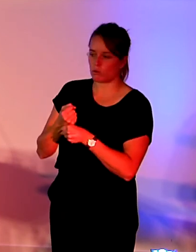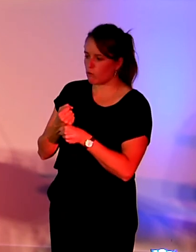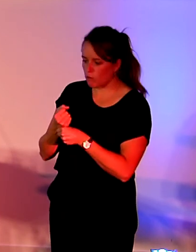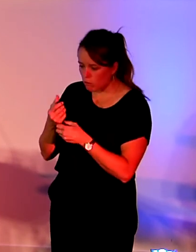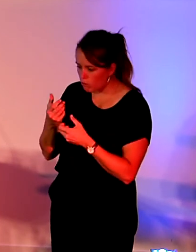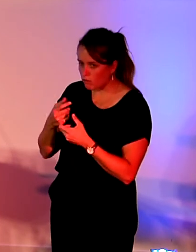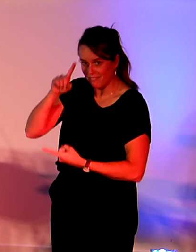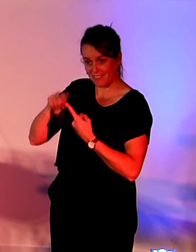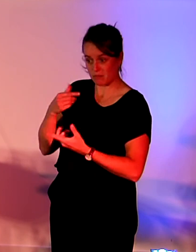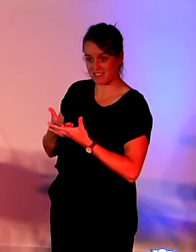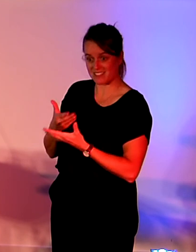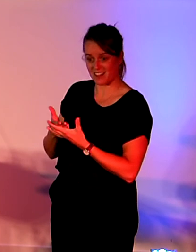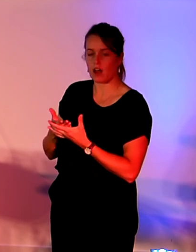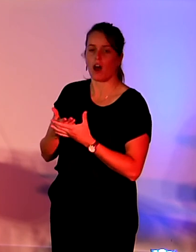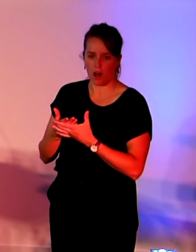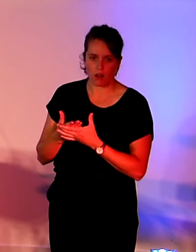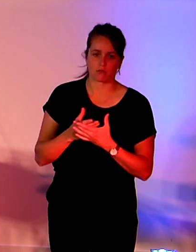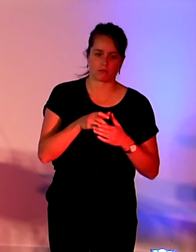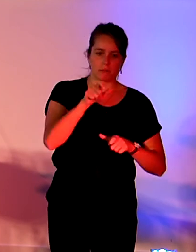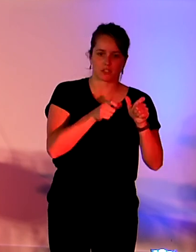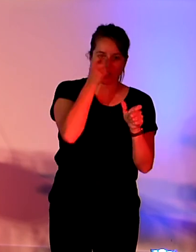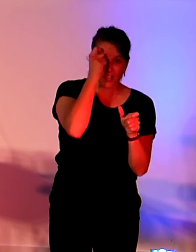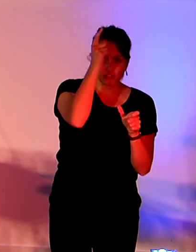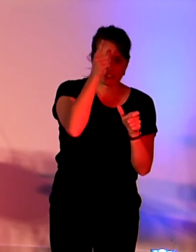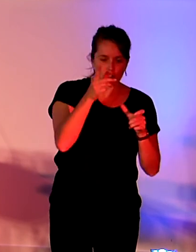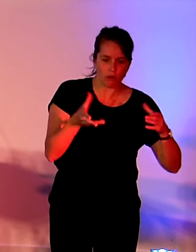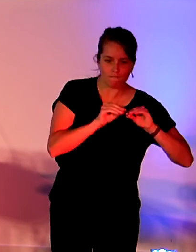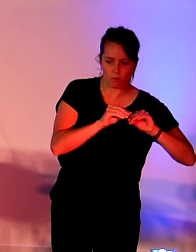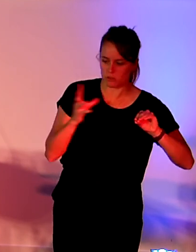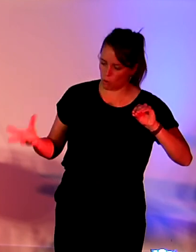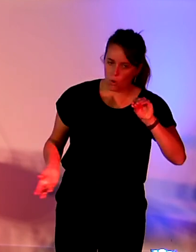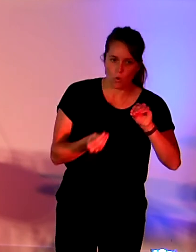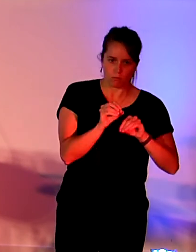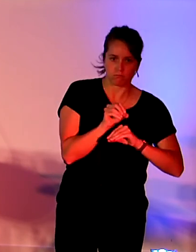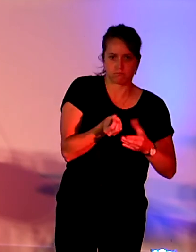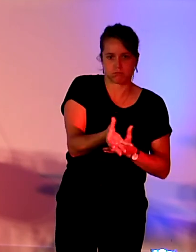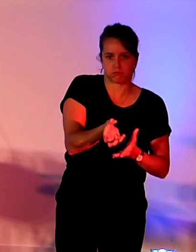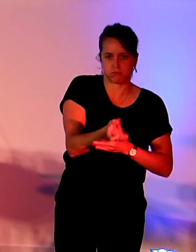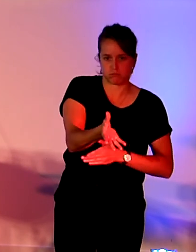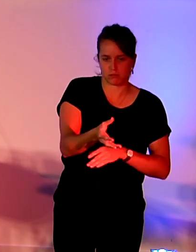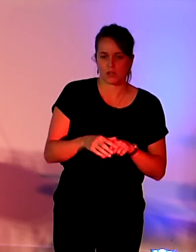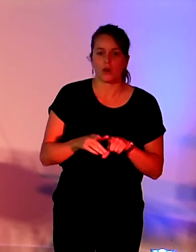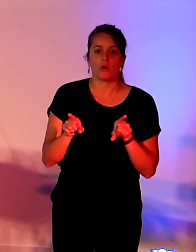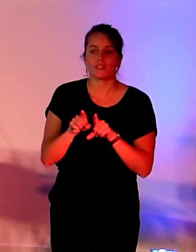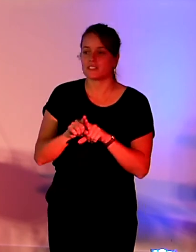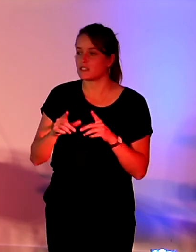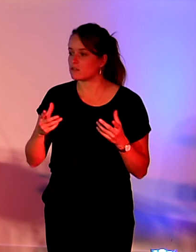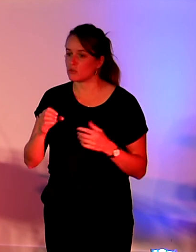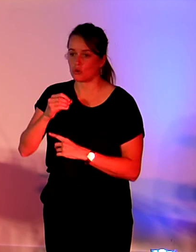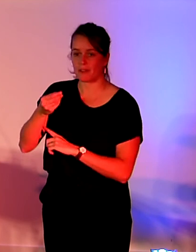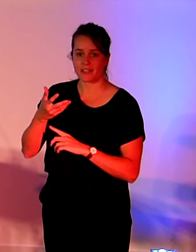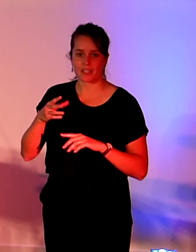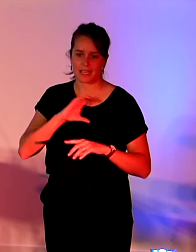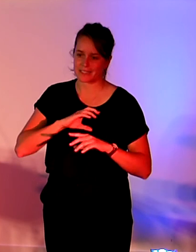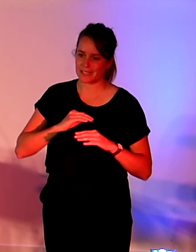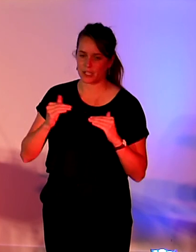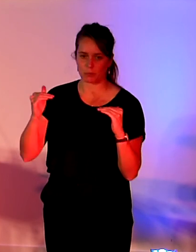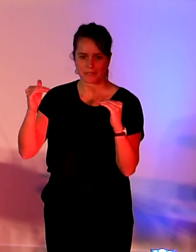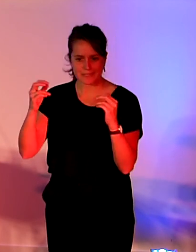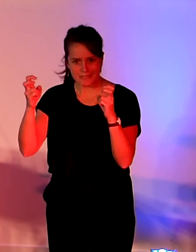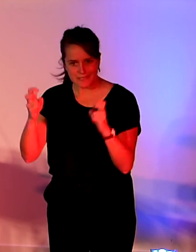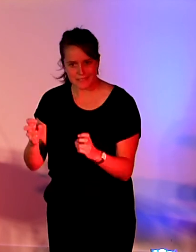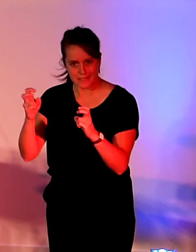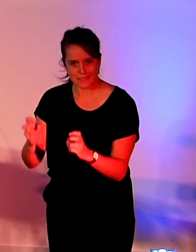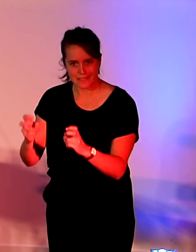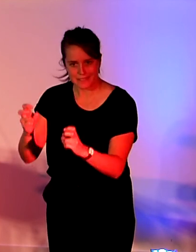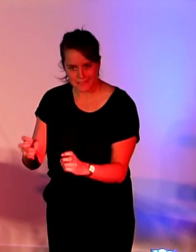deuxièmement, donc, elle vise à limiter le renouvellement des appareils numériques au travers de trois éléments. Donc, premièrement, elle